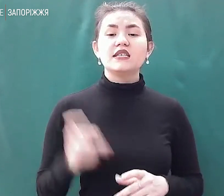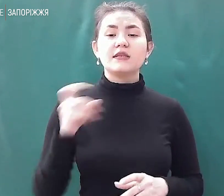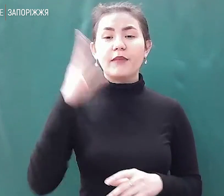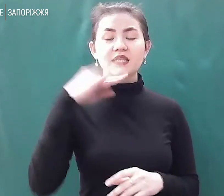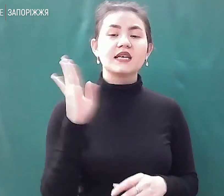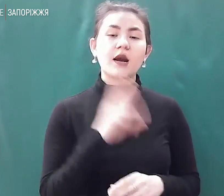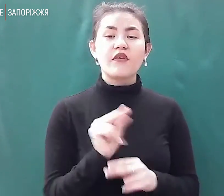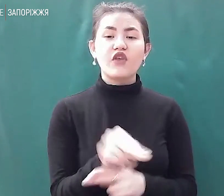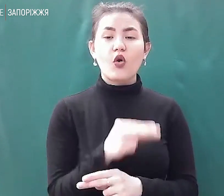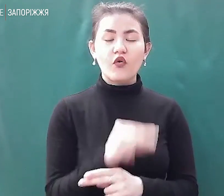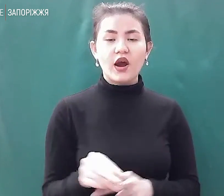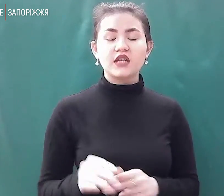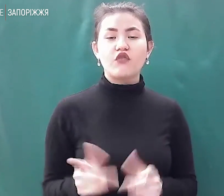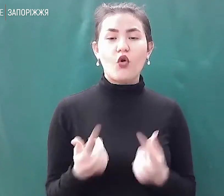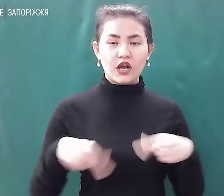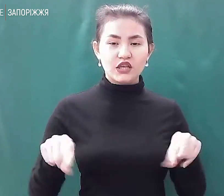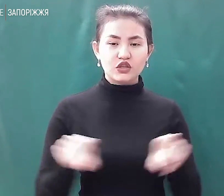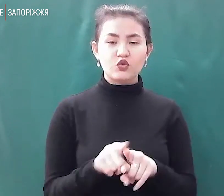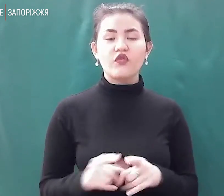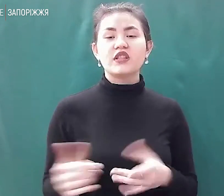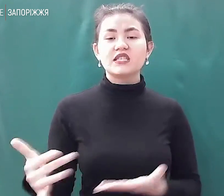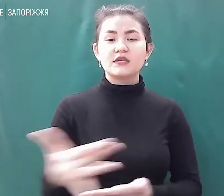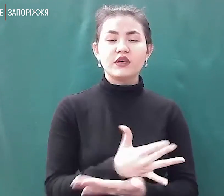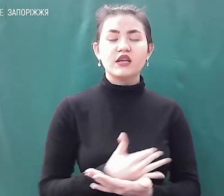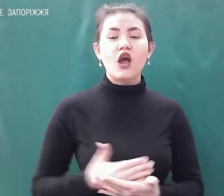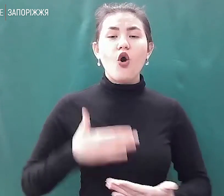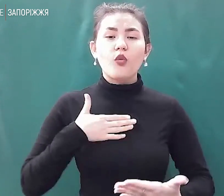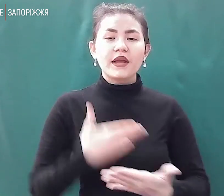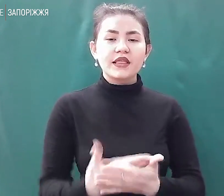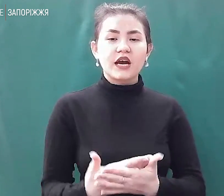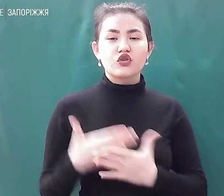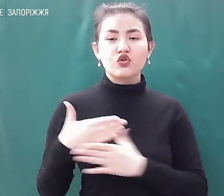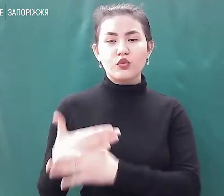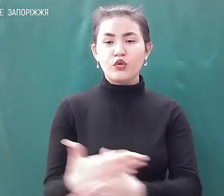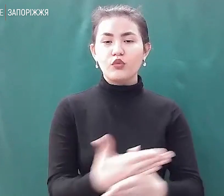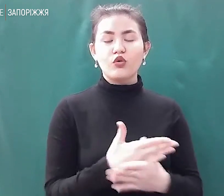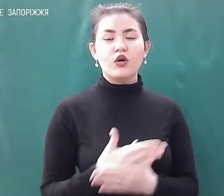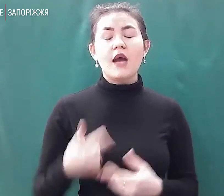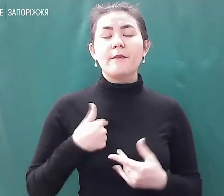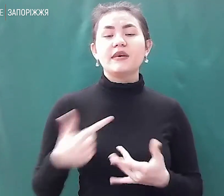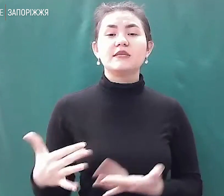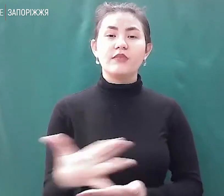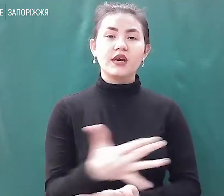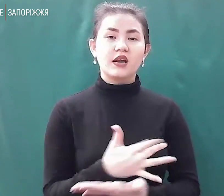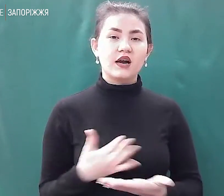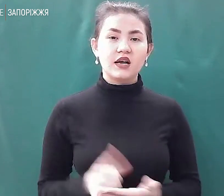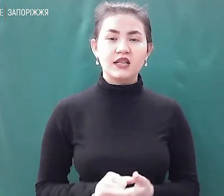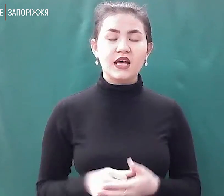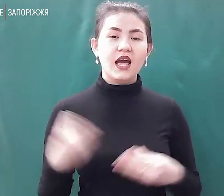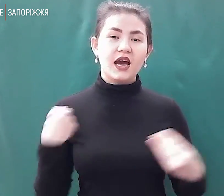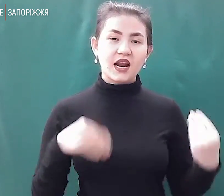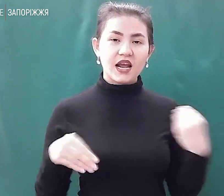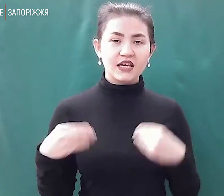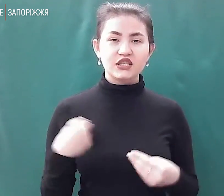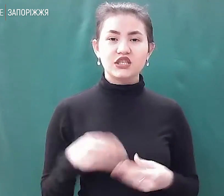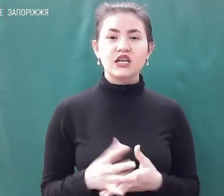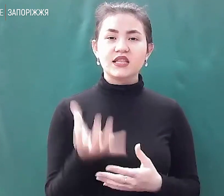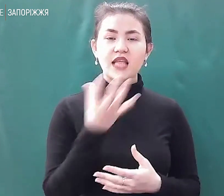організовано збір гуманітарної допомоги. Зараз ми збирали речі, теплі речі, одежу і